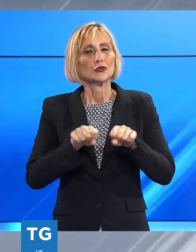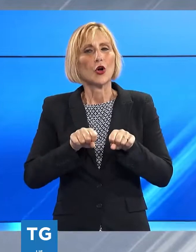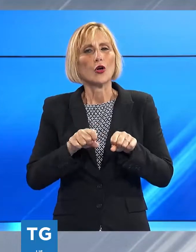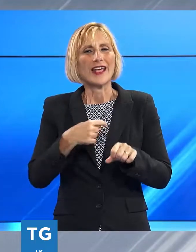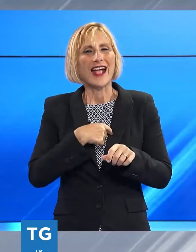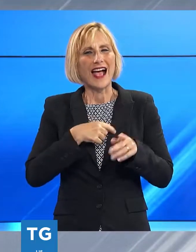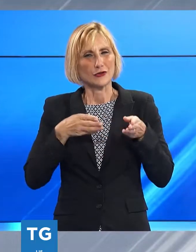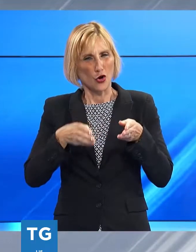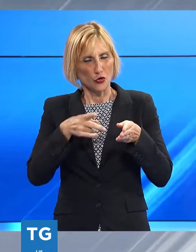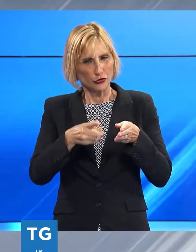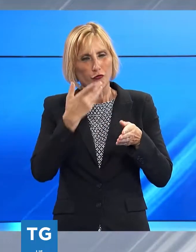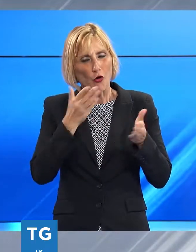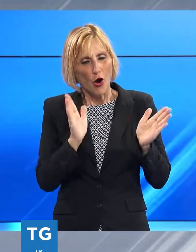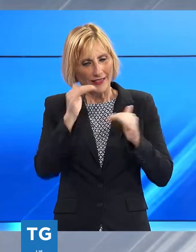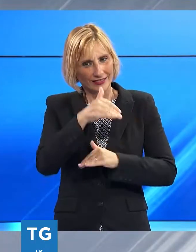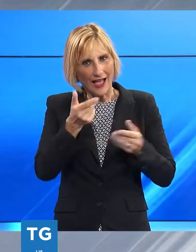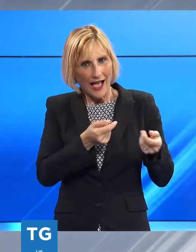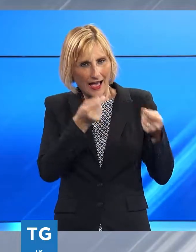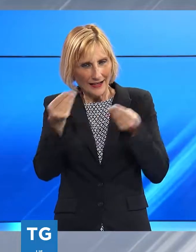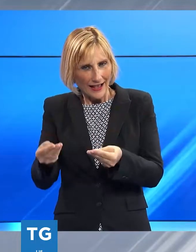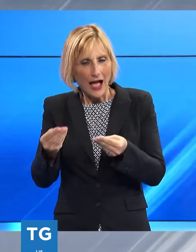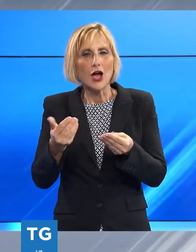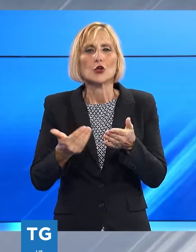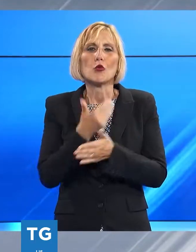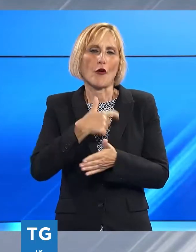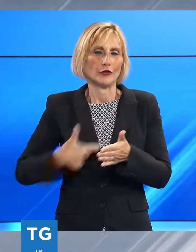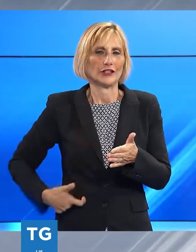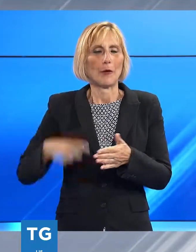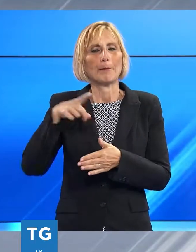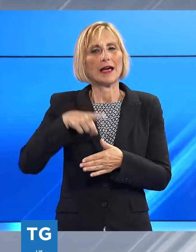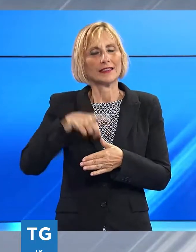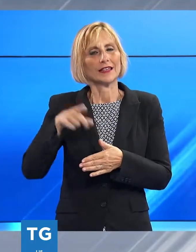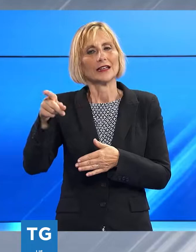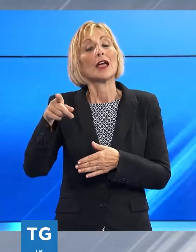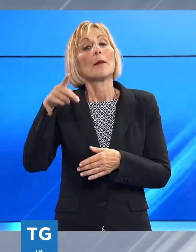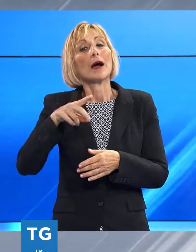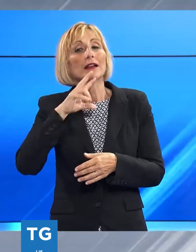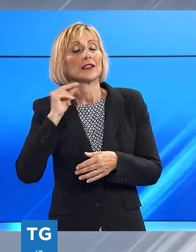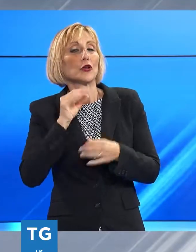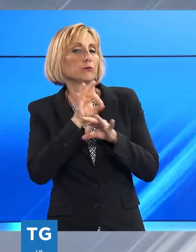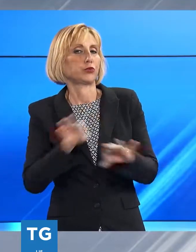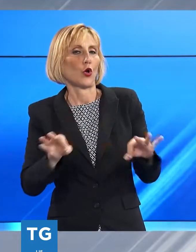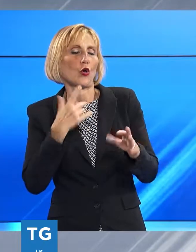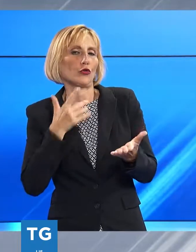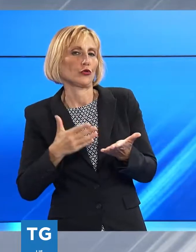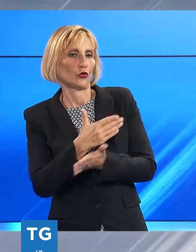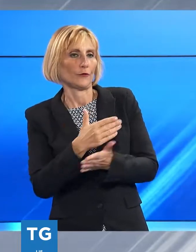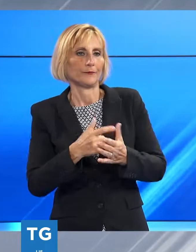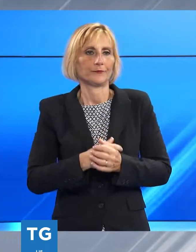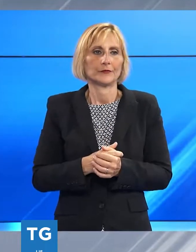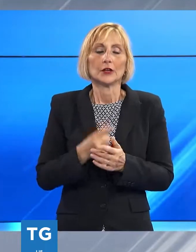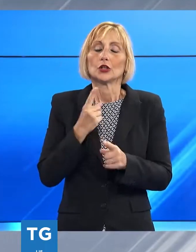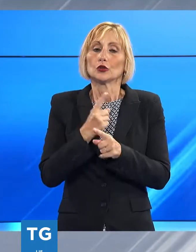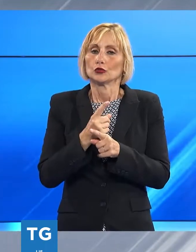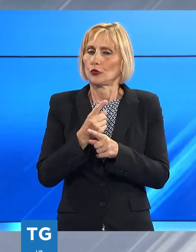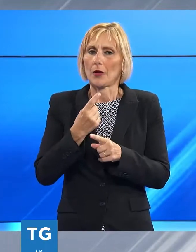al neo sindaco Mario Pardini che si detto pronto a sostenere chi lavora per la sanità e la salute dei cittadini. Sicuramente ci attiveremo, per attivarsi bisogna